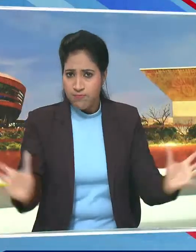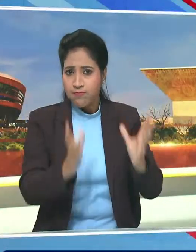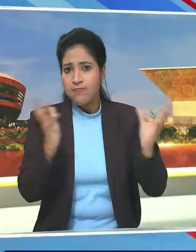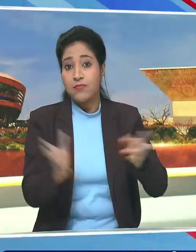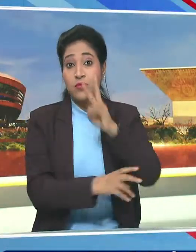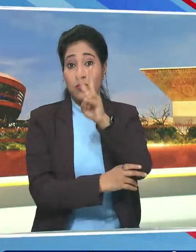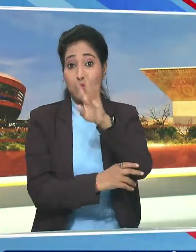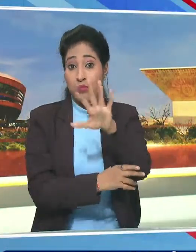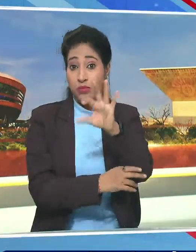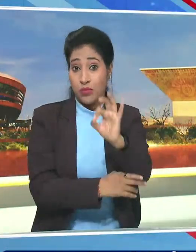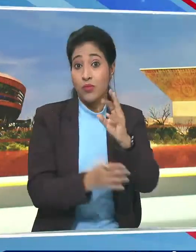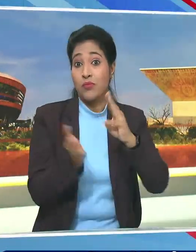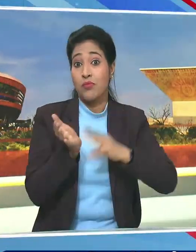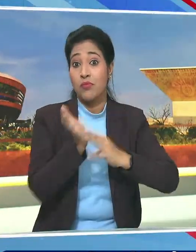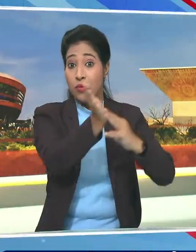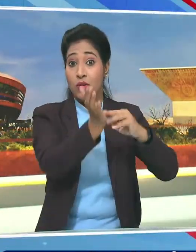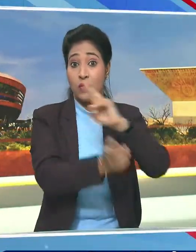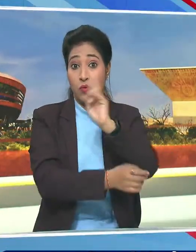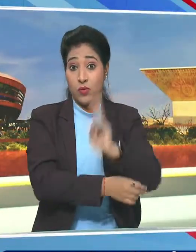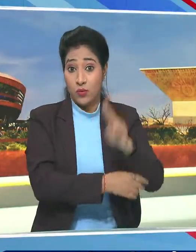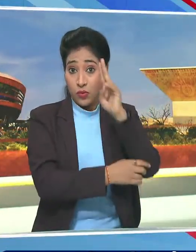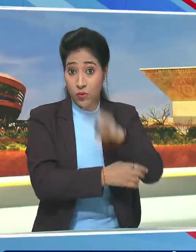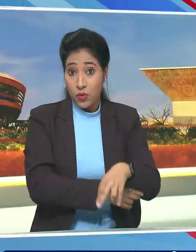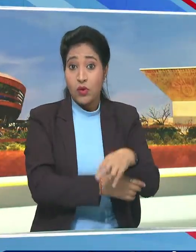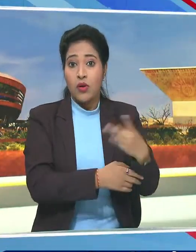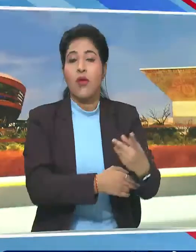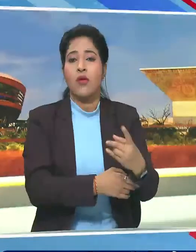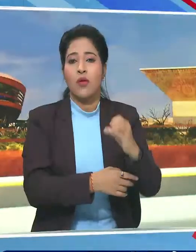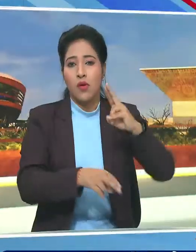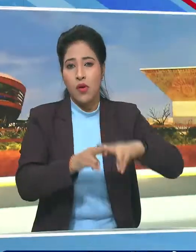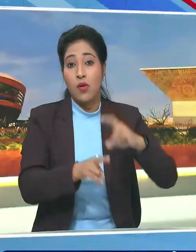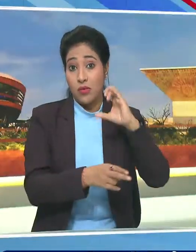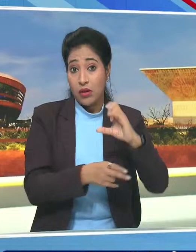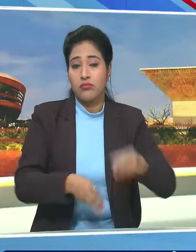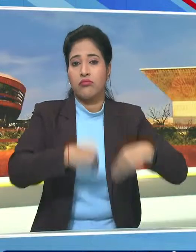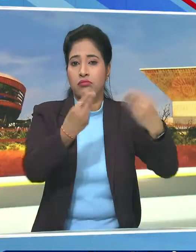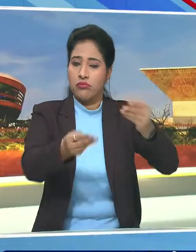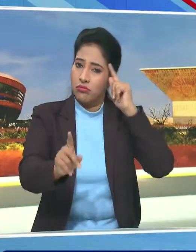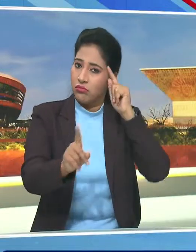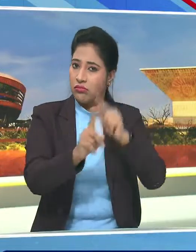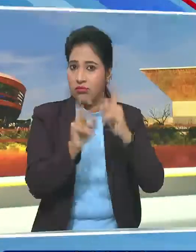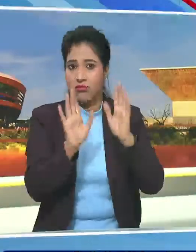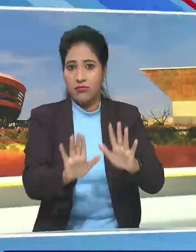लिए 250 मिलियन डॉलर का लाइन अफ्रेजिट देने पर भी सहमत हुआ है